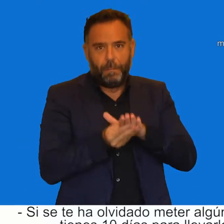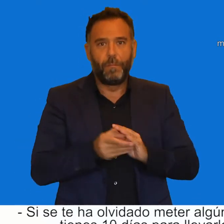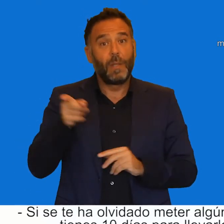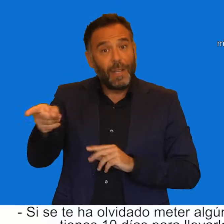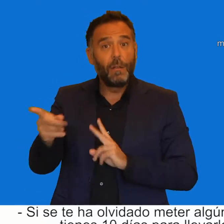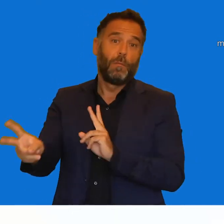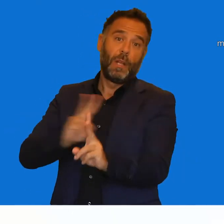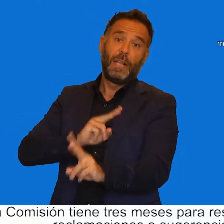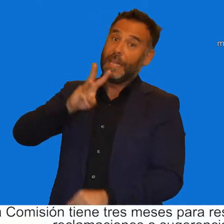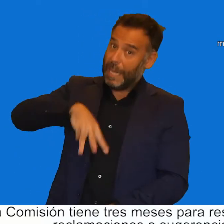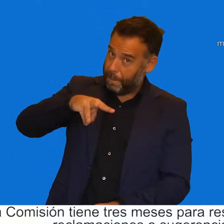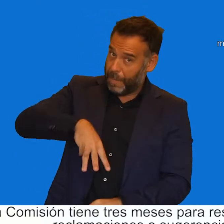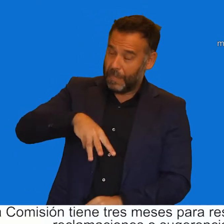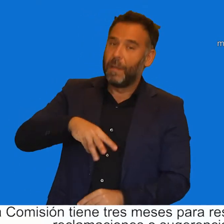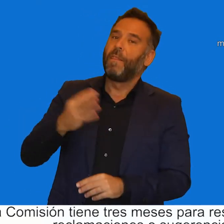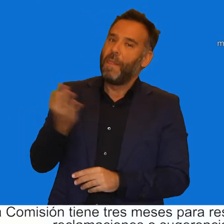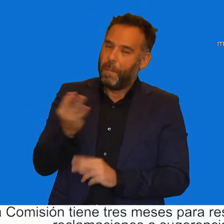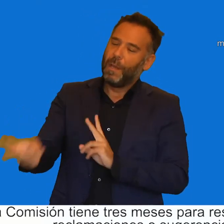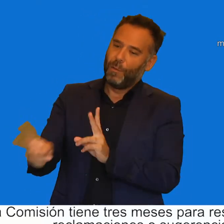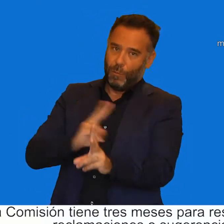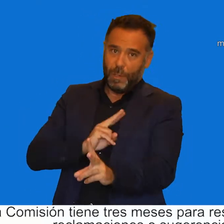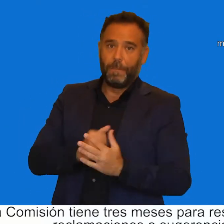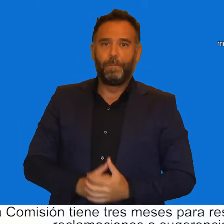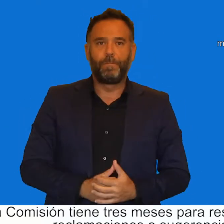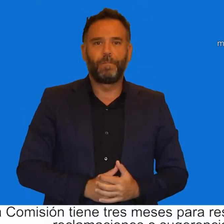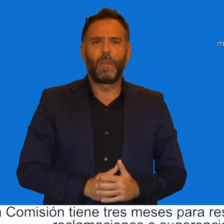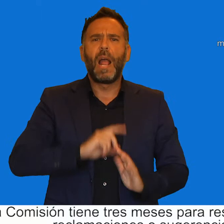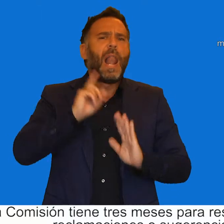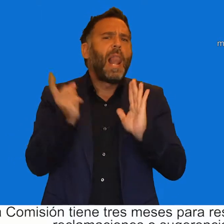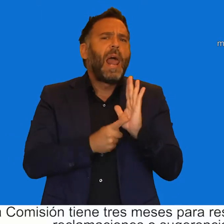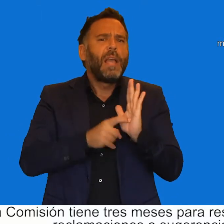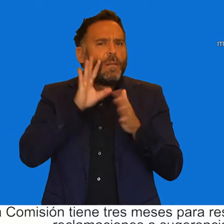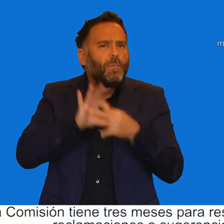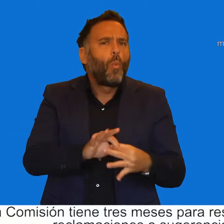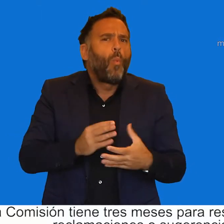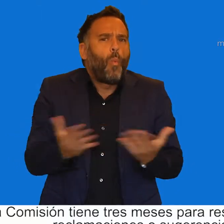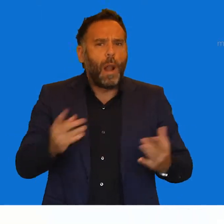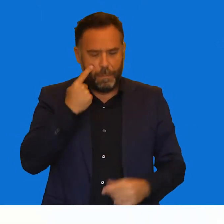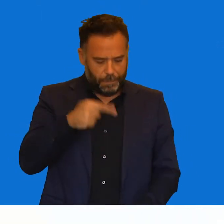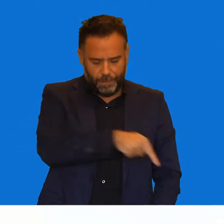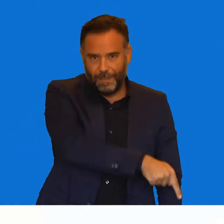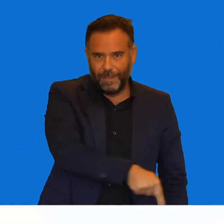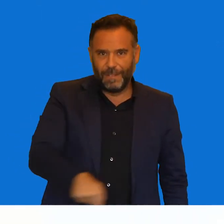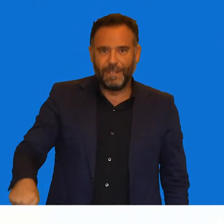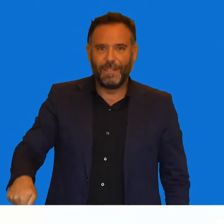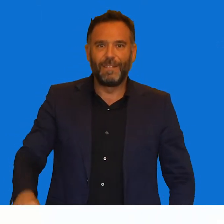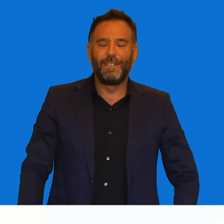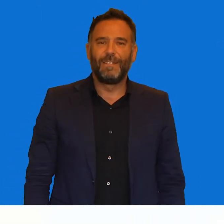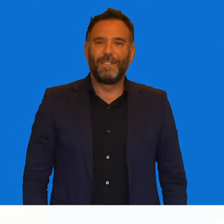llevarlo. La Comisión tiene tres meses para responder a tus reclamaciones o sugerencias. Legislación aplicable.